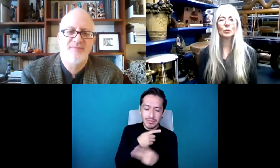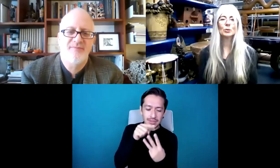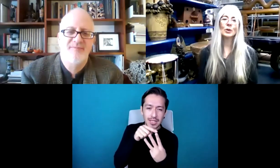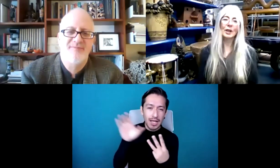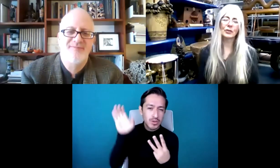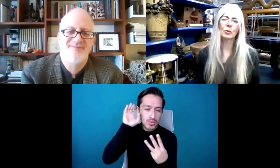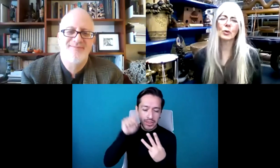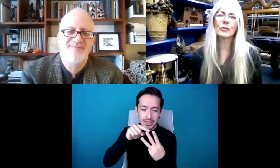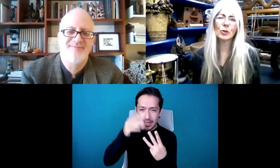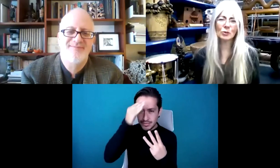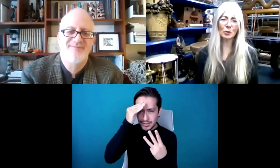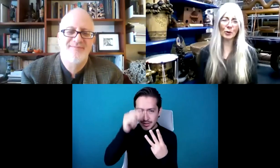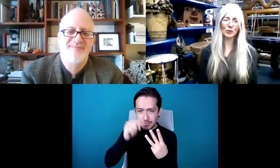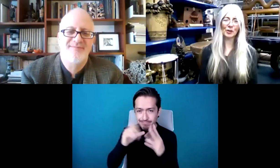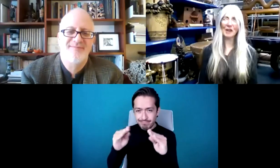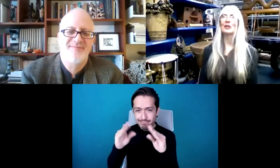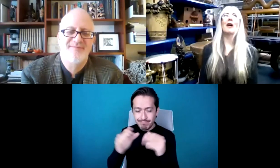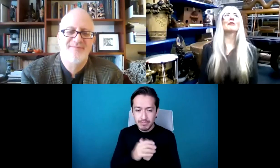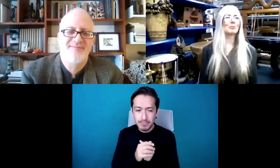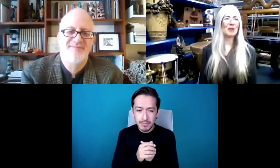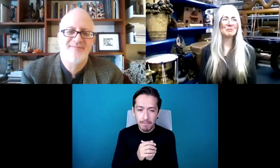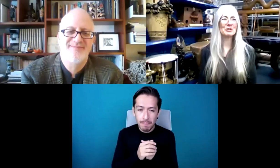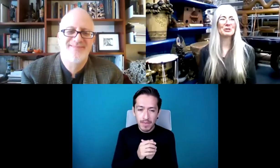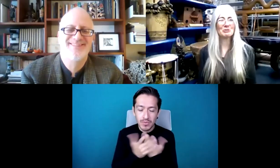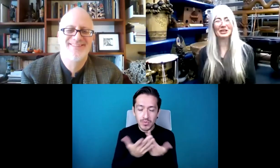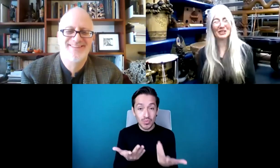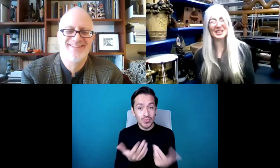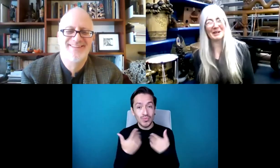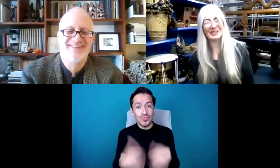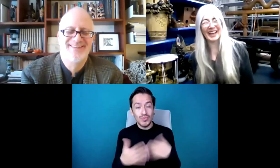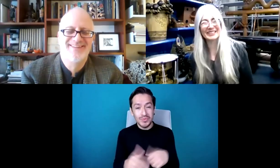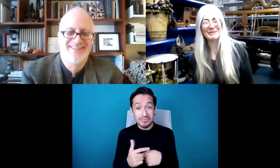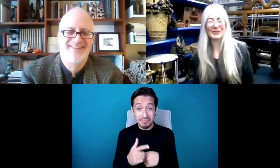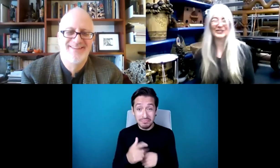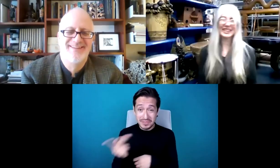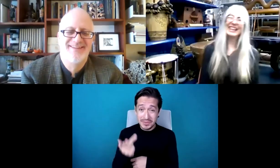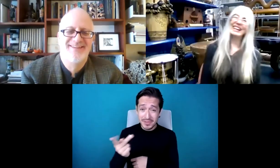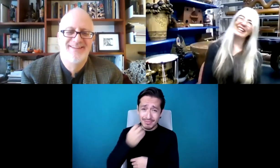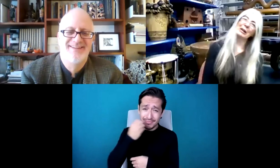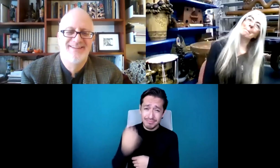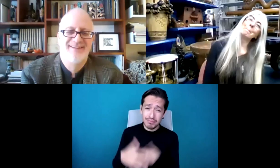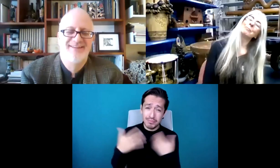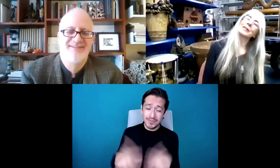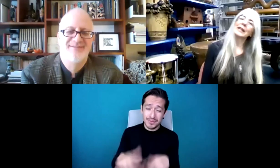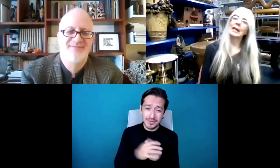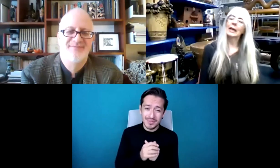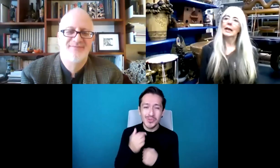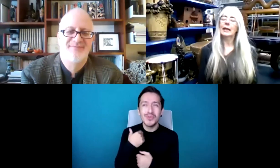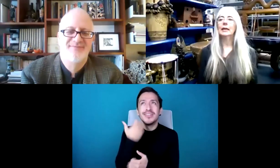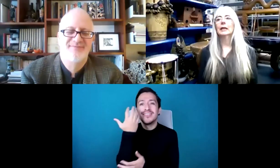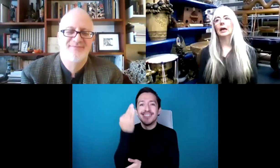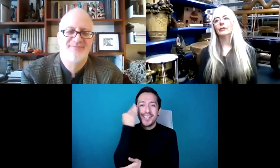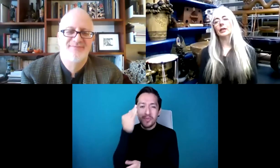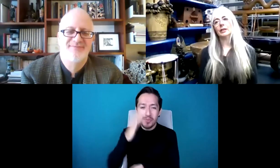aprender y enseñar? Excelente pregunta. Me gustaría tener más tiempo para